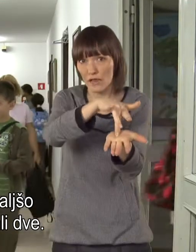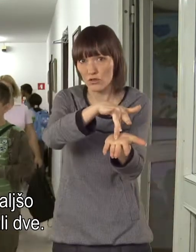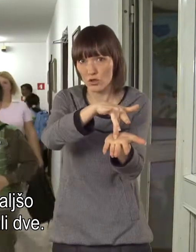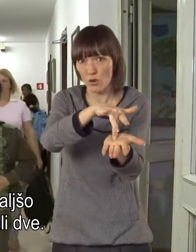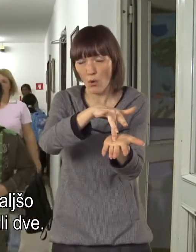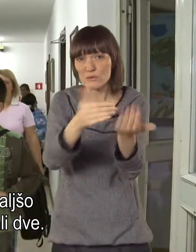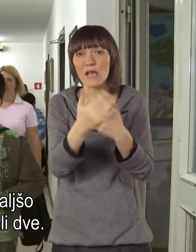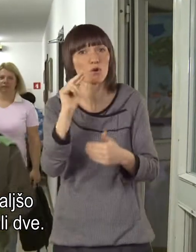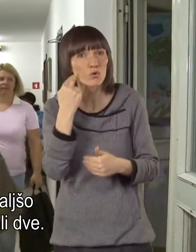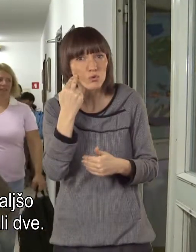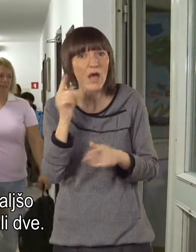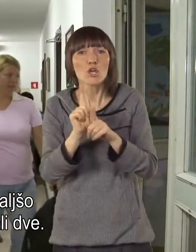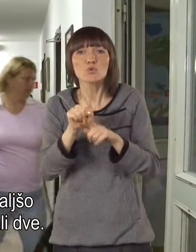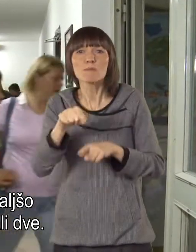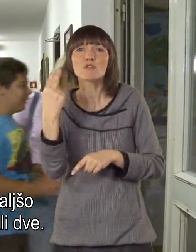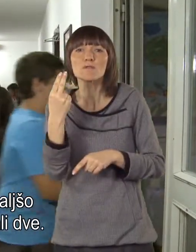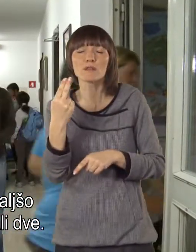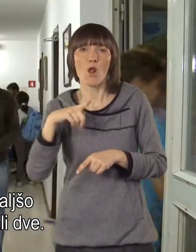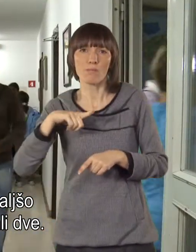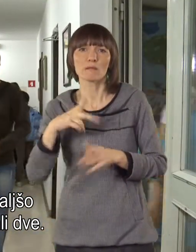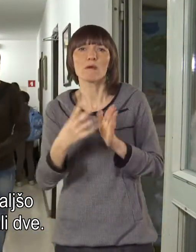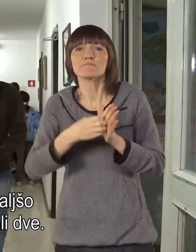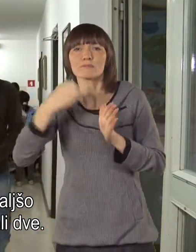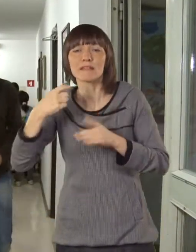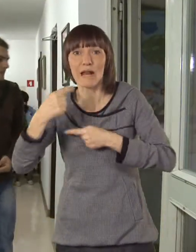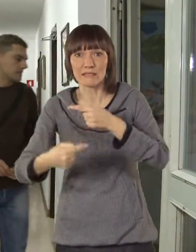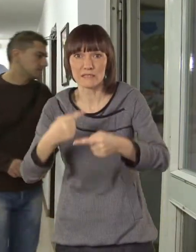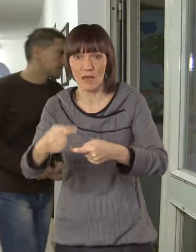ima še bistveno, bistveno daljšo tradicijo kot ostali dve.